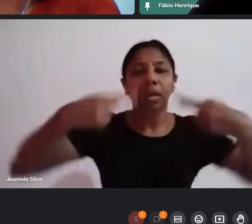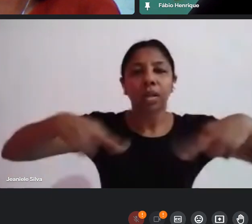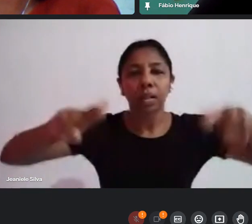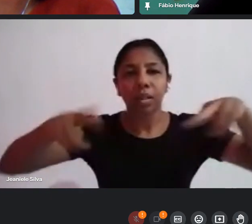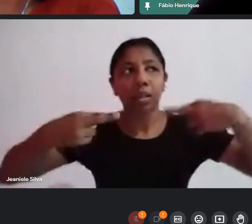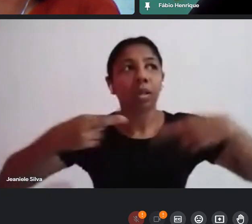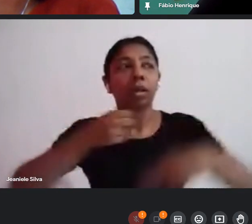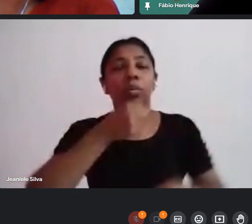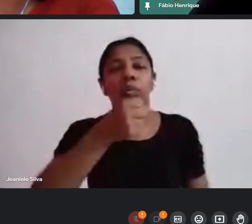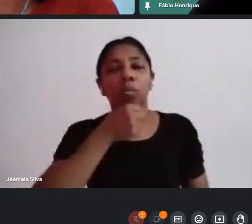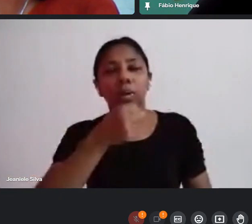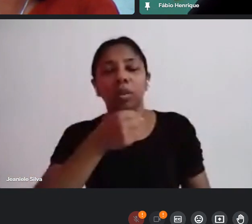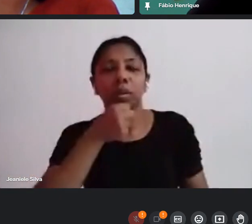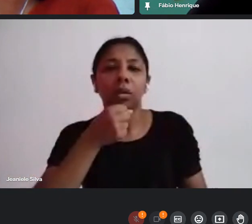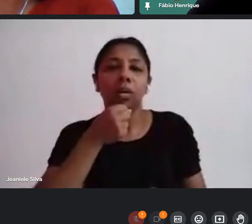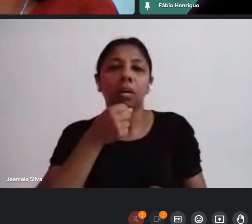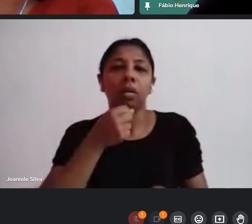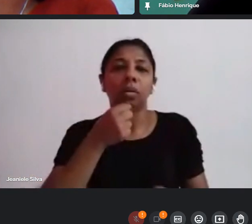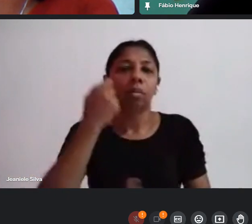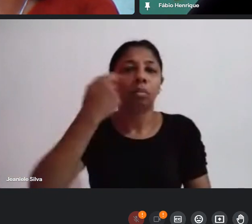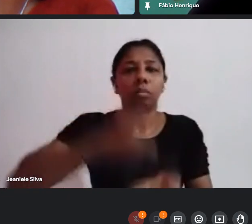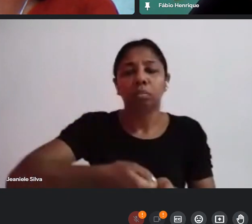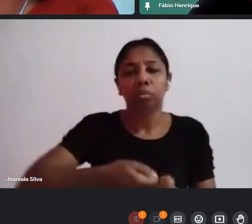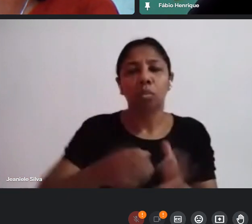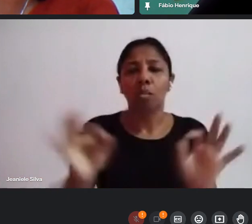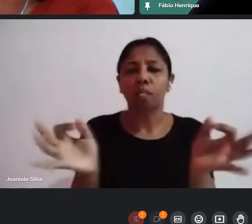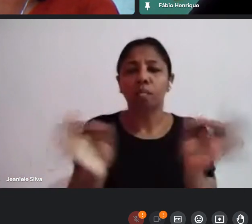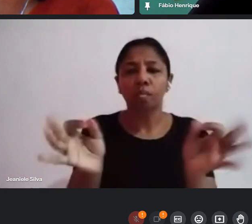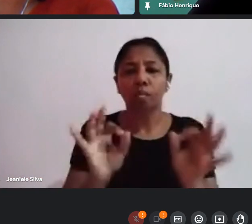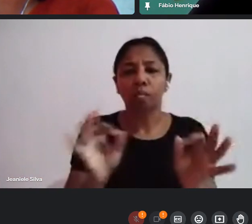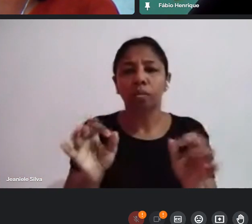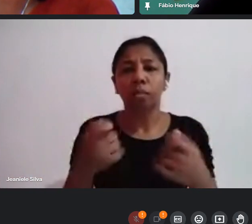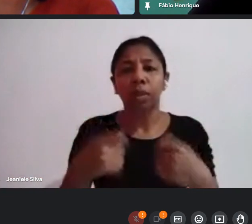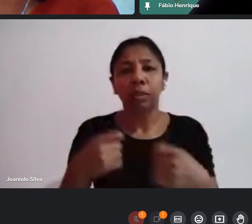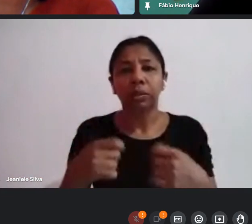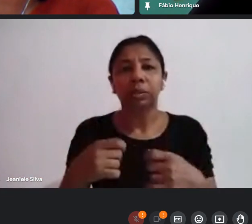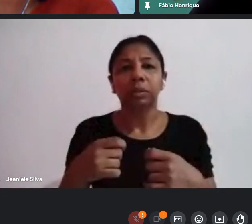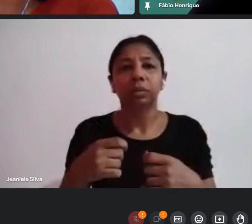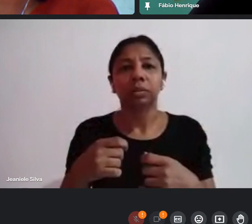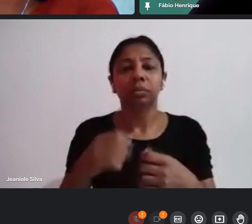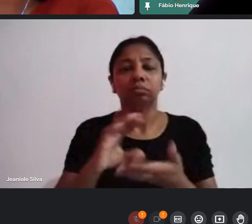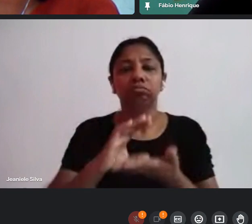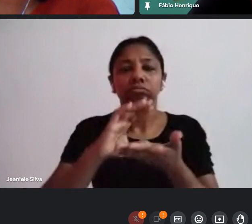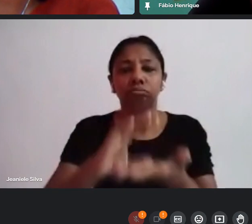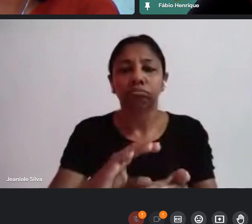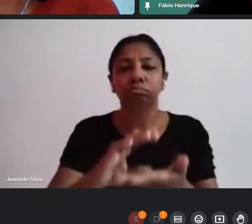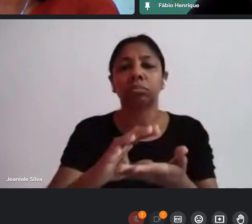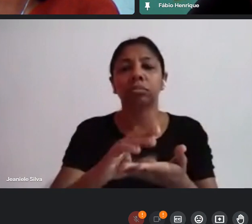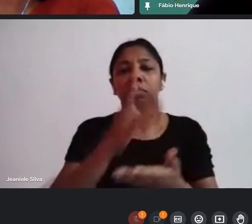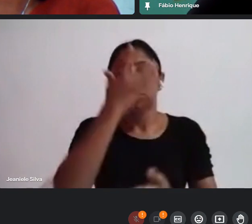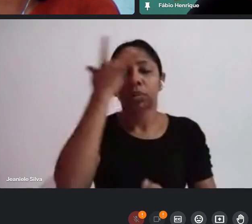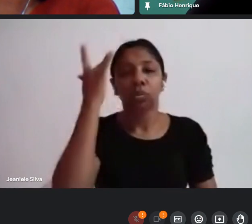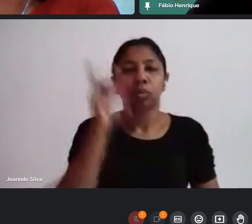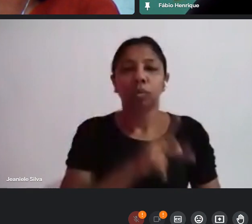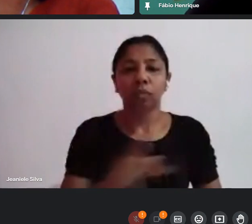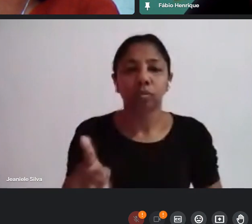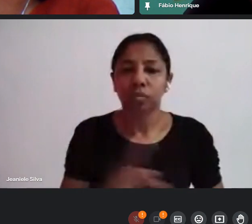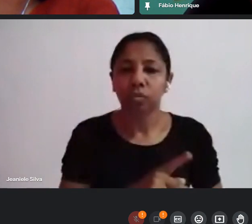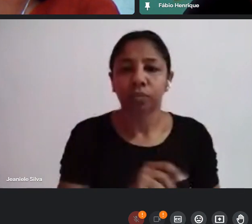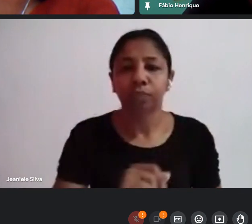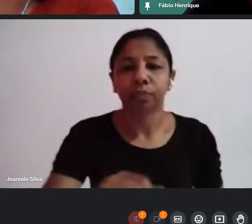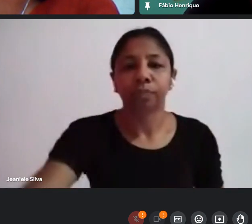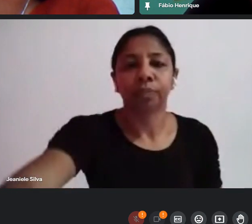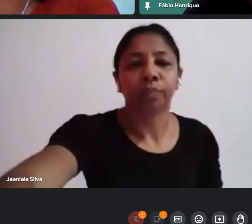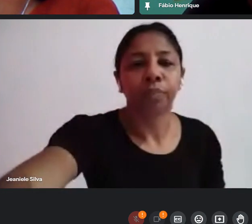mestre não ganha um real a gente tem que remunerar esse mestre que vai ser a fonte do documentário enfim tudo isso